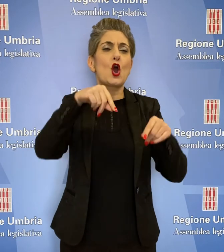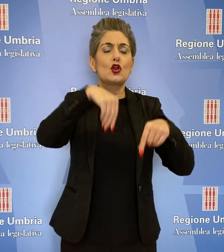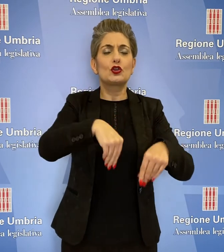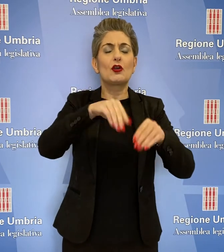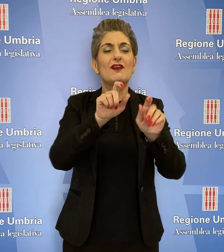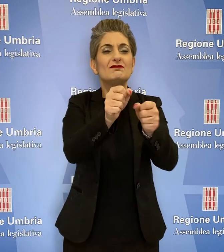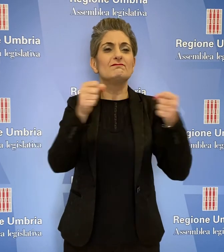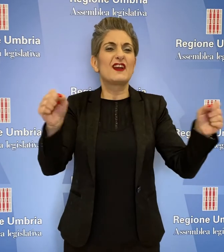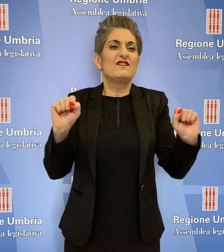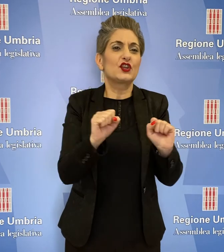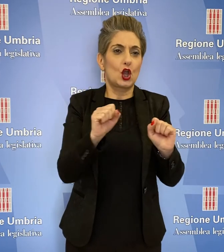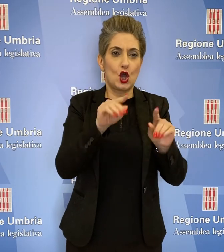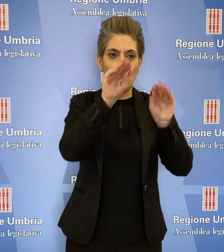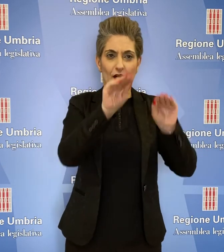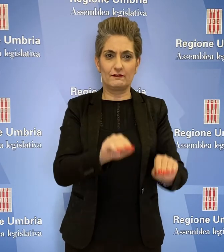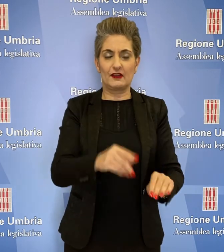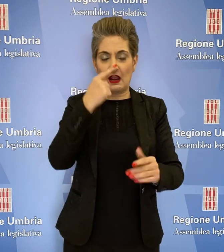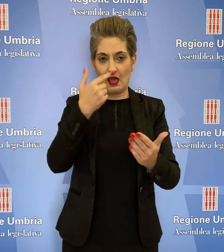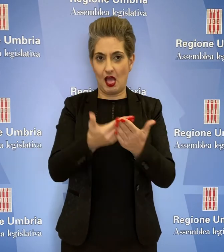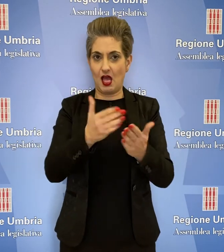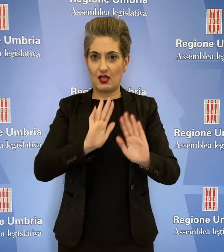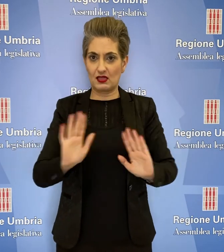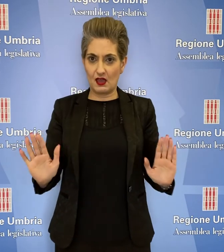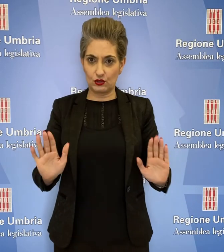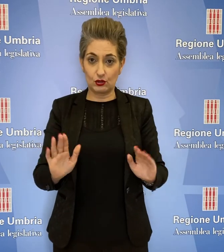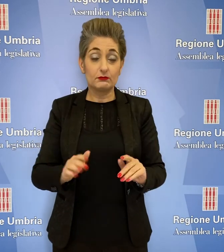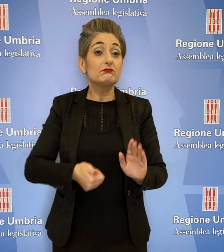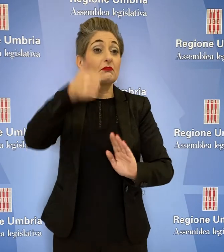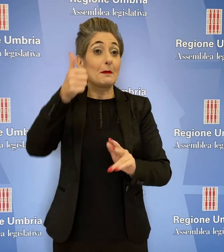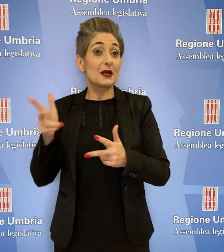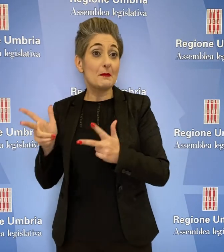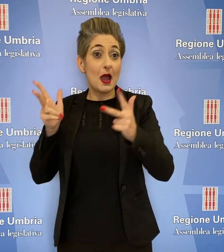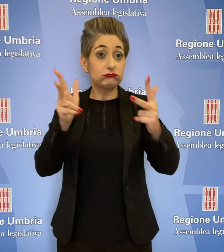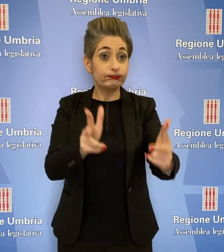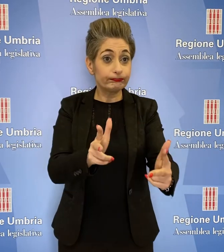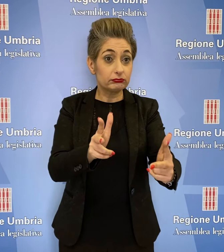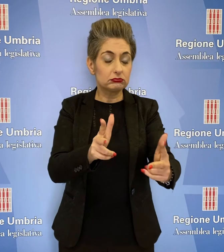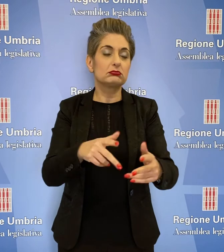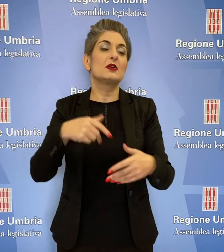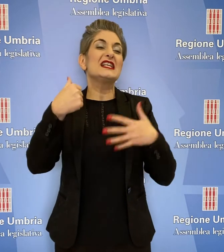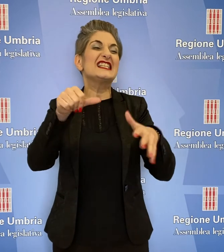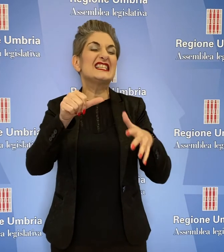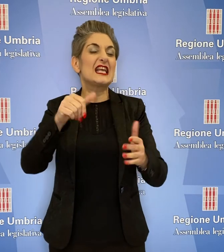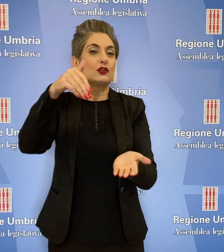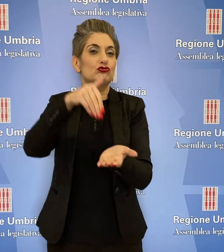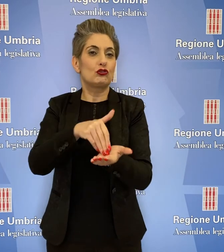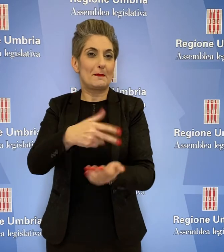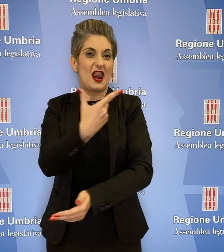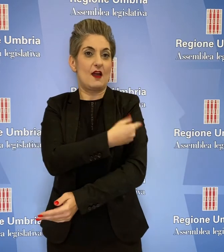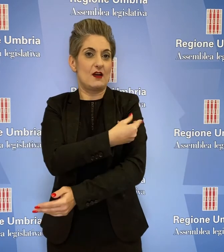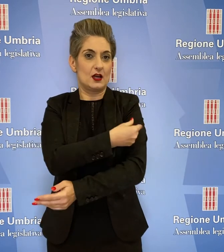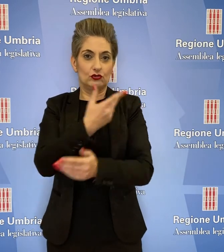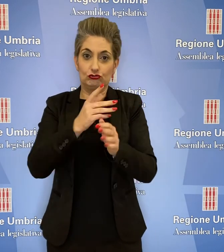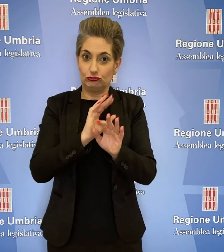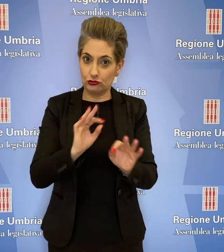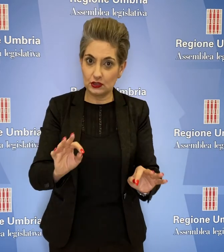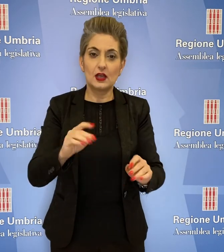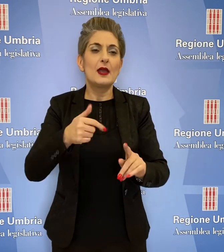sono già i frigoriferi adatti. La prima consegna prevede 16 mila vaccini e